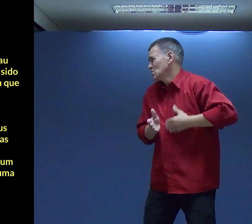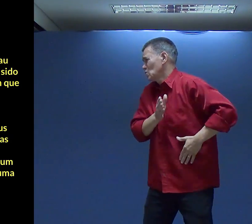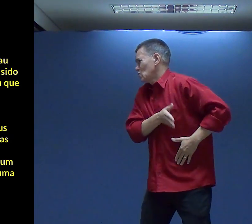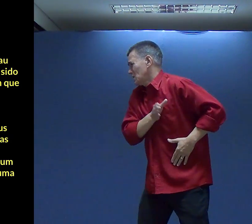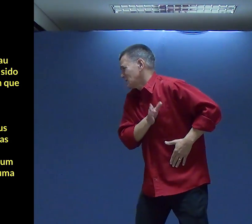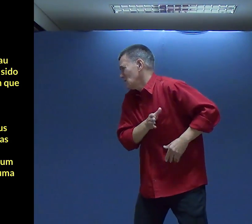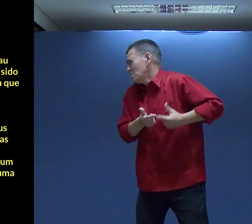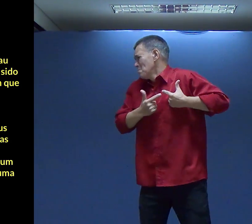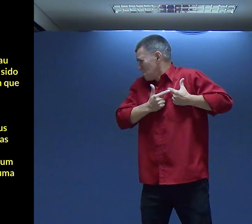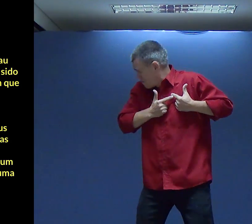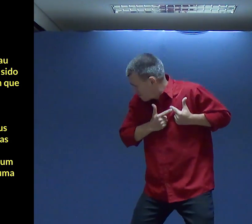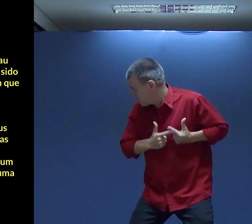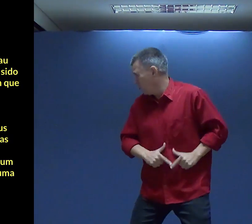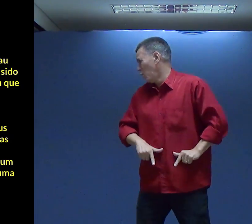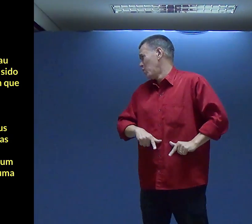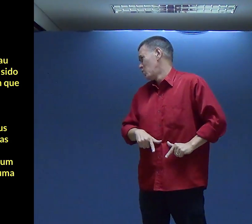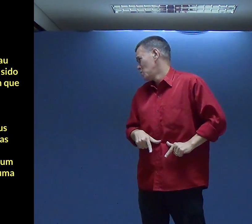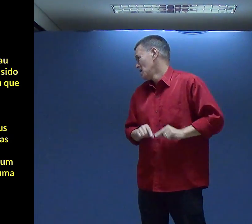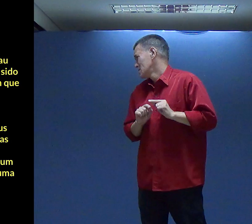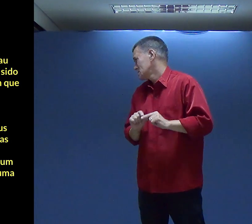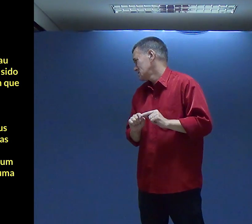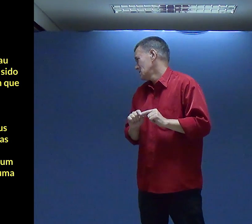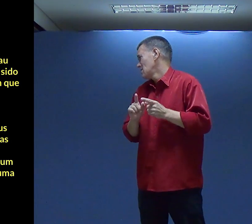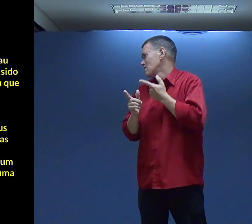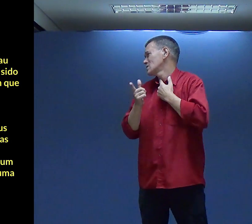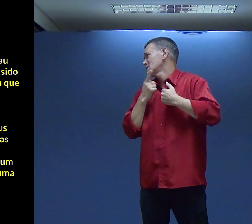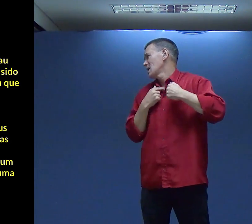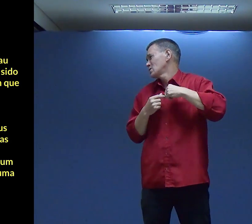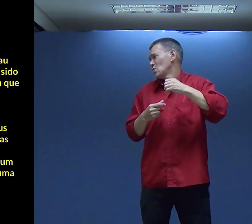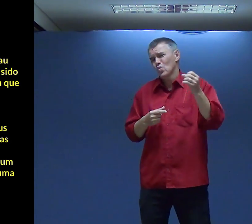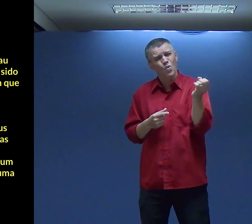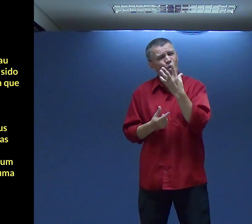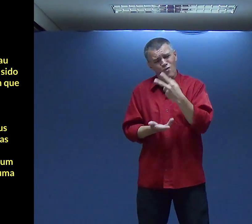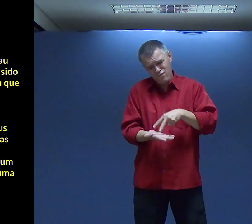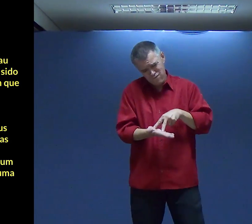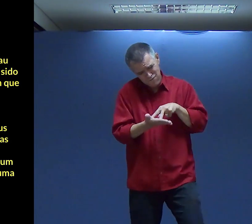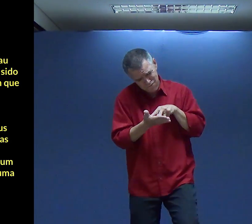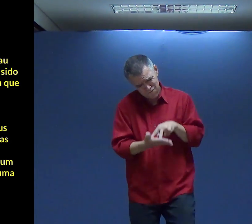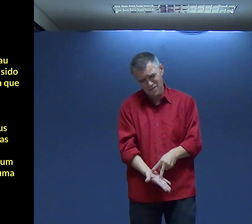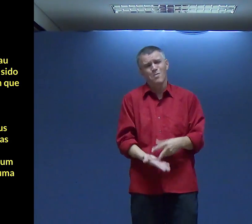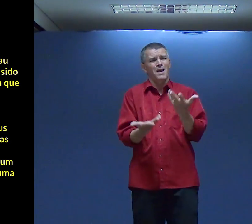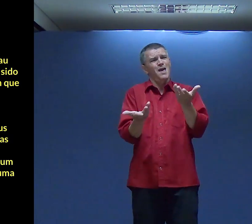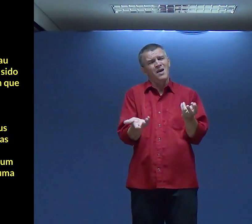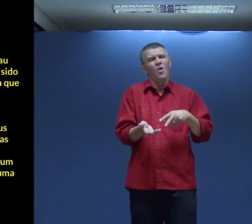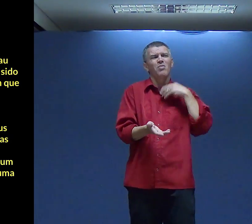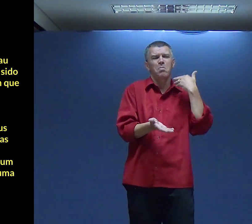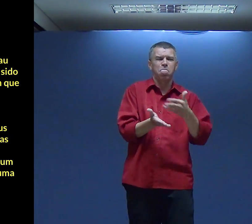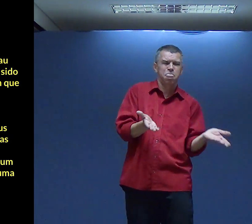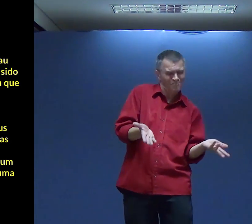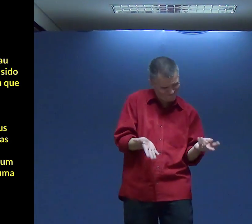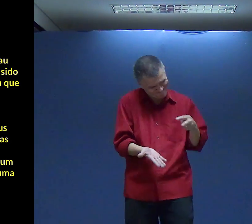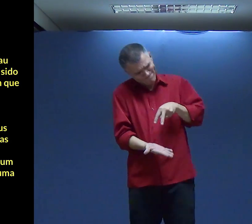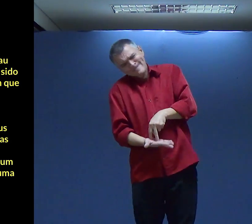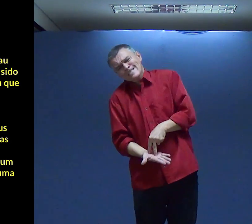Cria-me Um coração Puro E dá-me Uma vontade Nova E firme